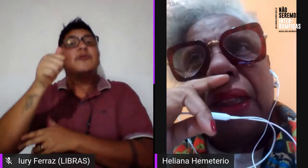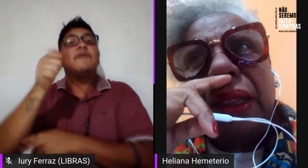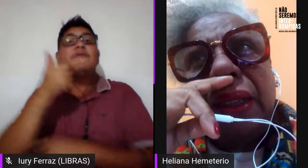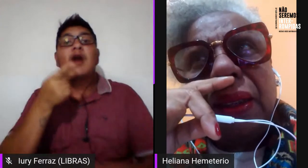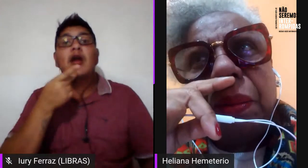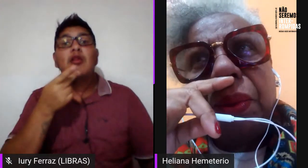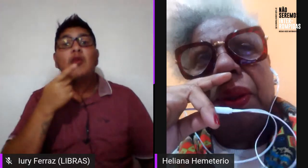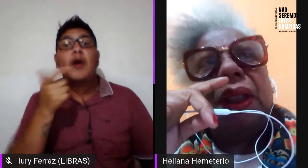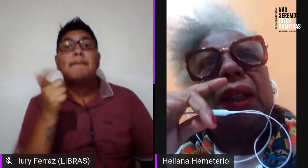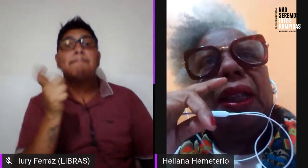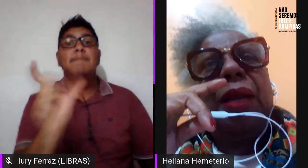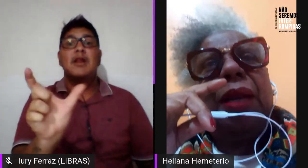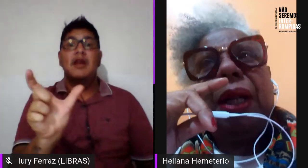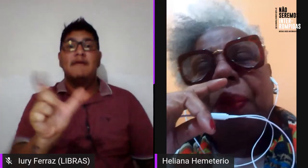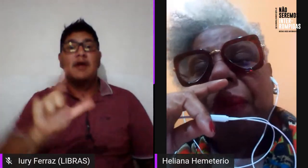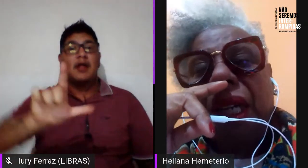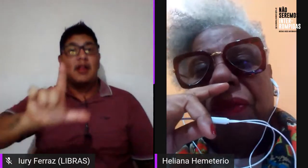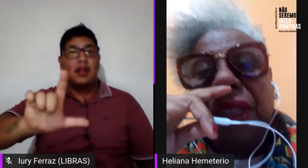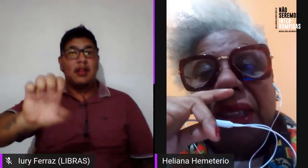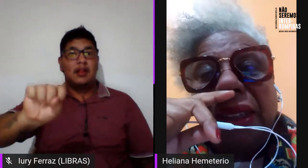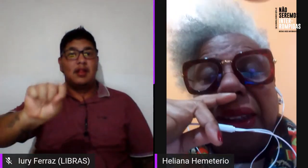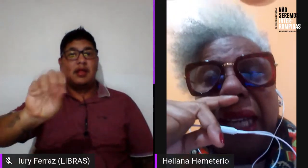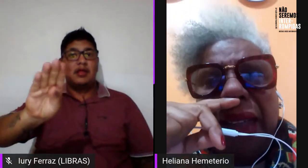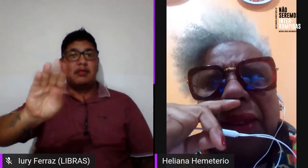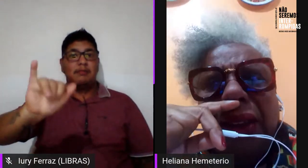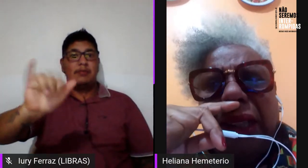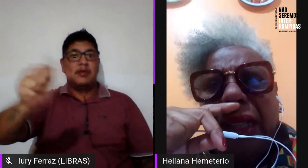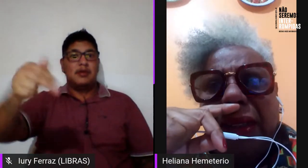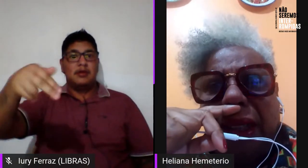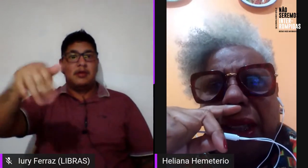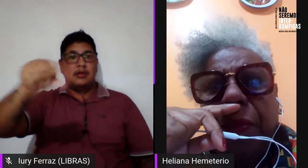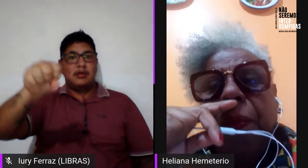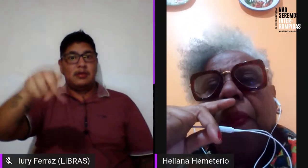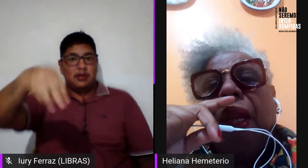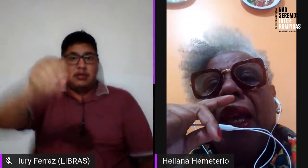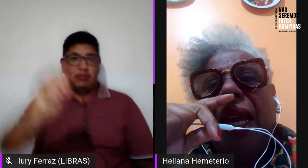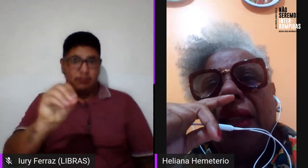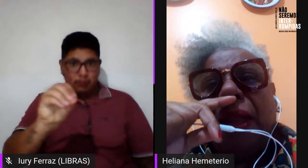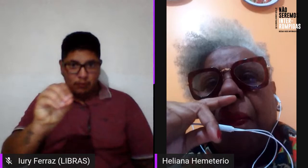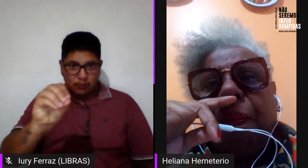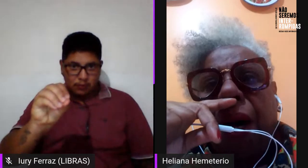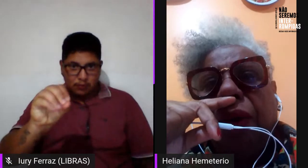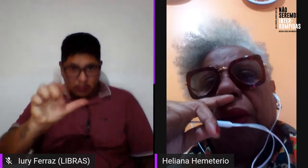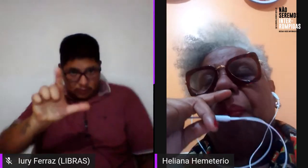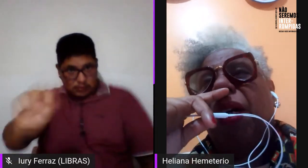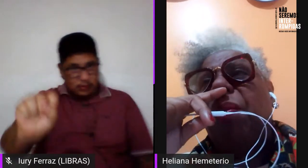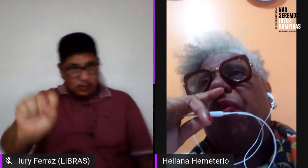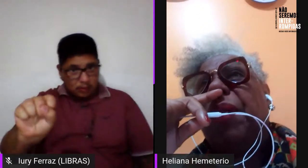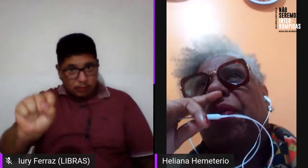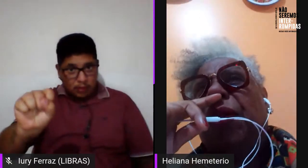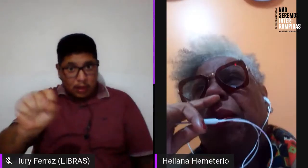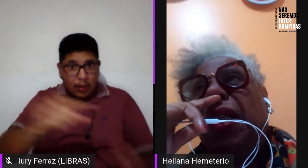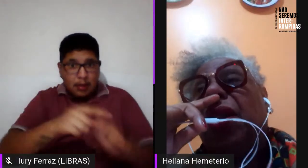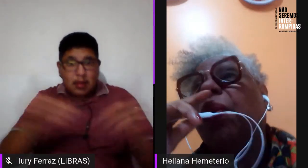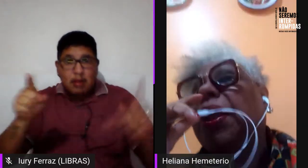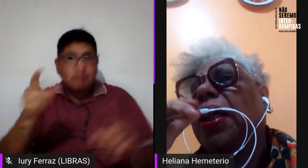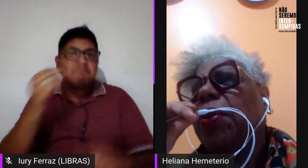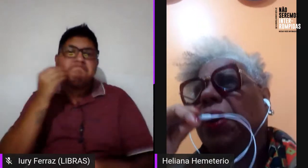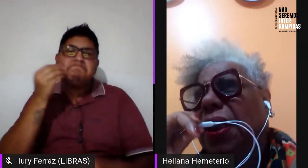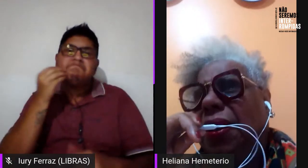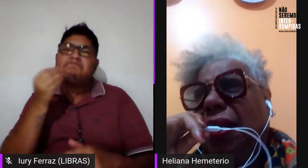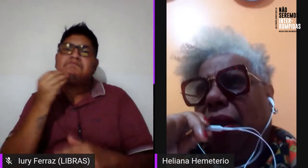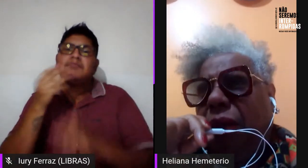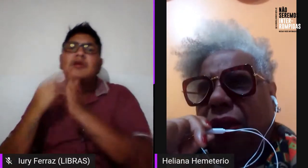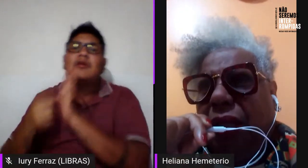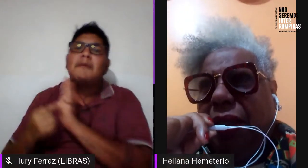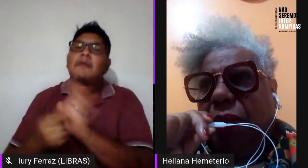lesbianismo. Pela primeira vez, se tenta trazer essa pauta para o movimento feminista. O que